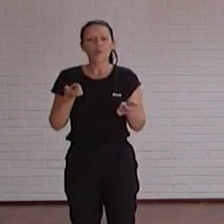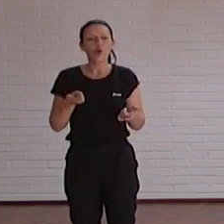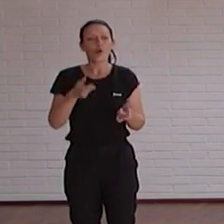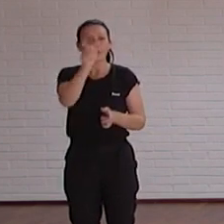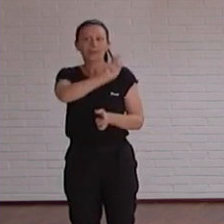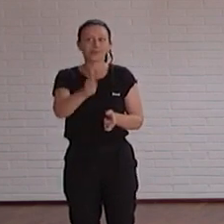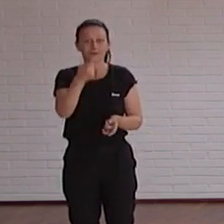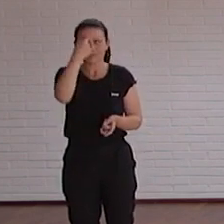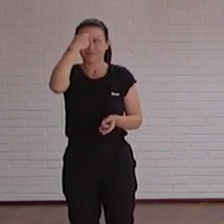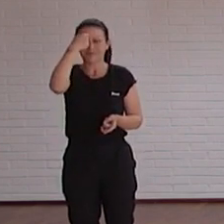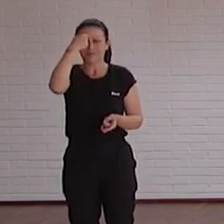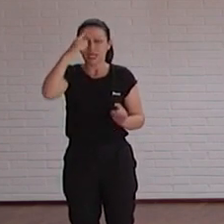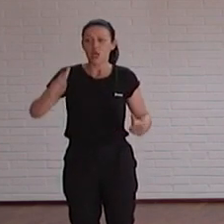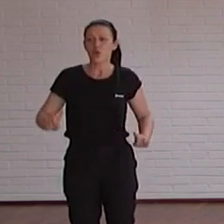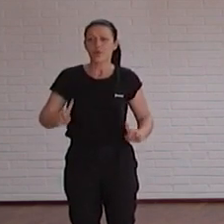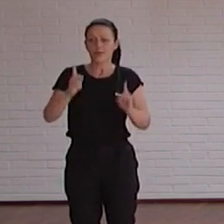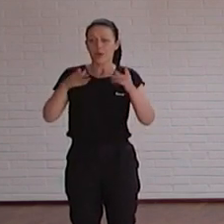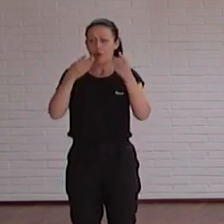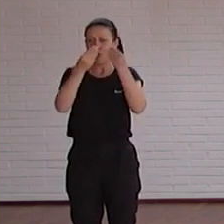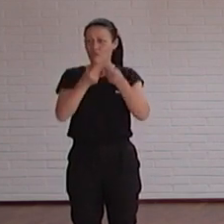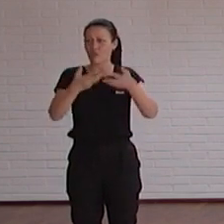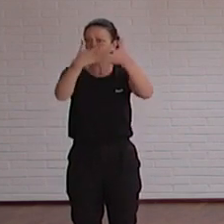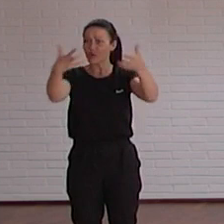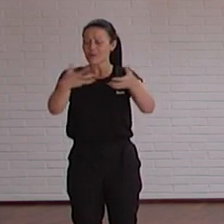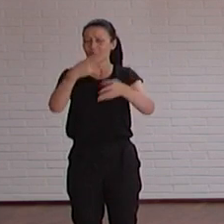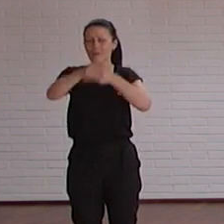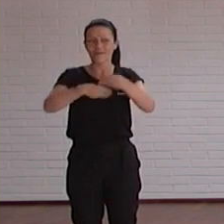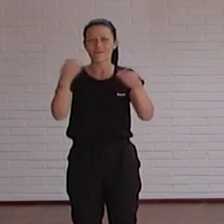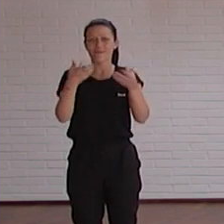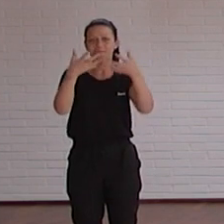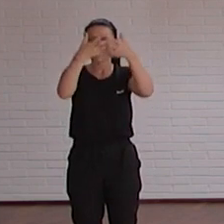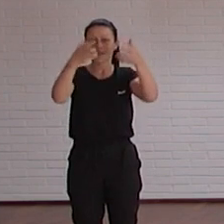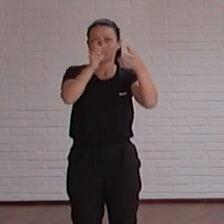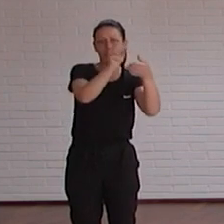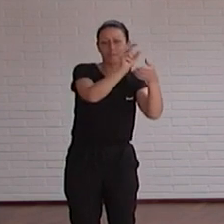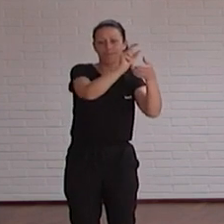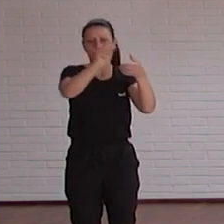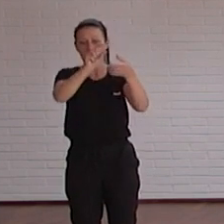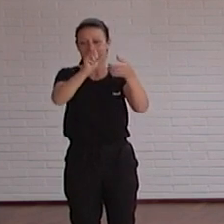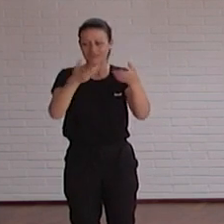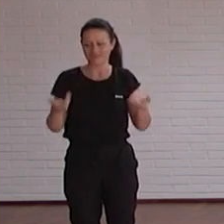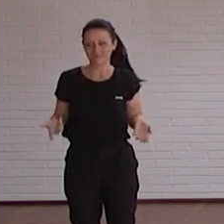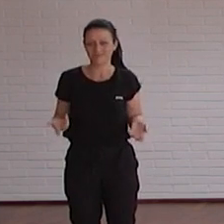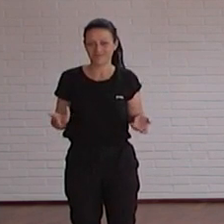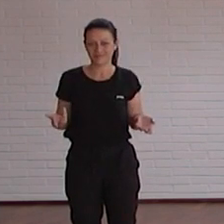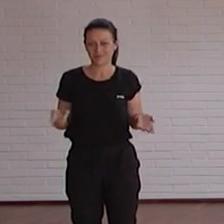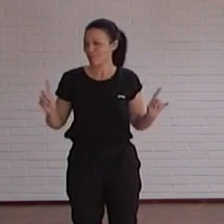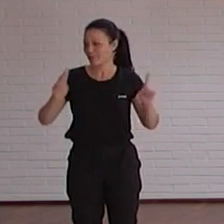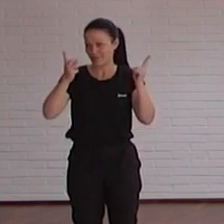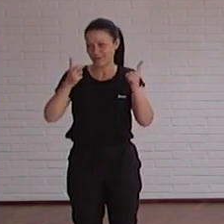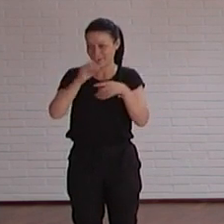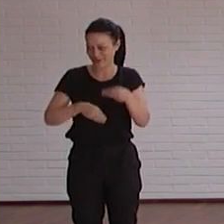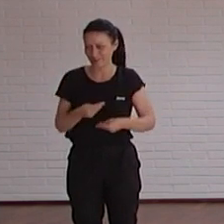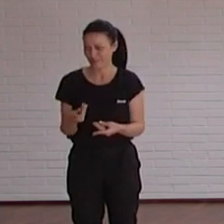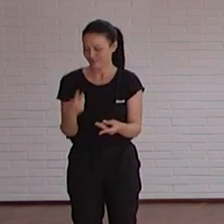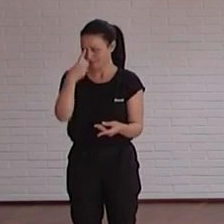personas que lo primero que hace coger un documento es dar coger el texto y justificar al lado es como lo primero que hace